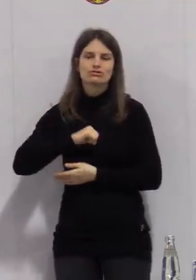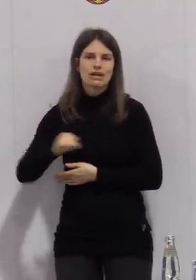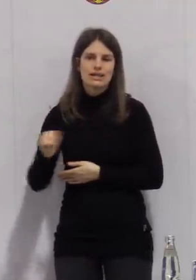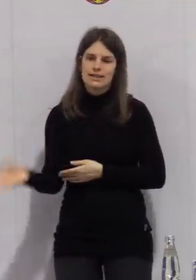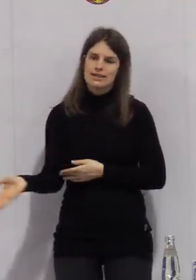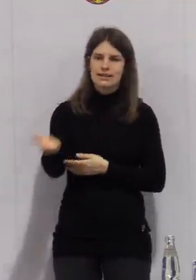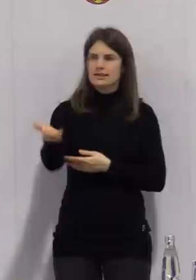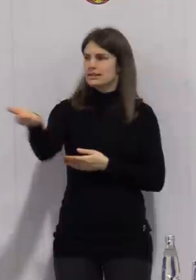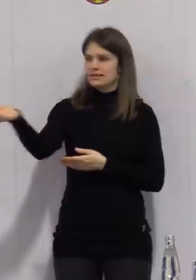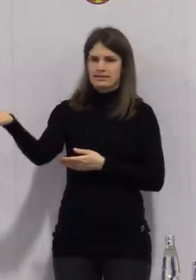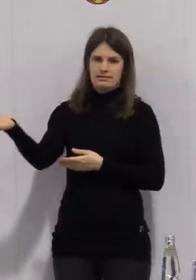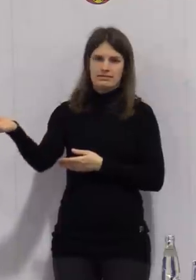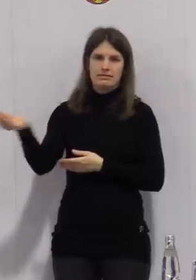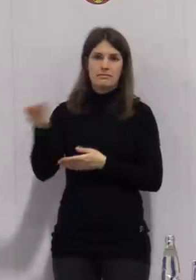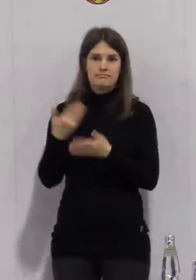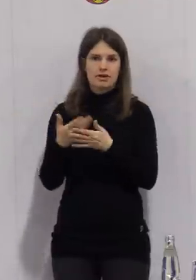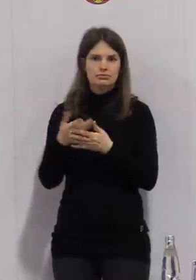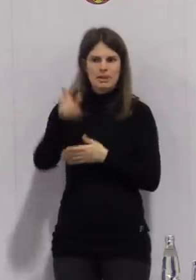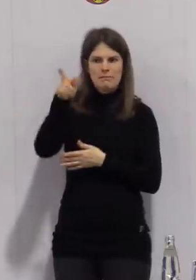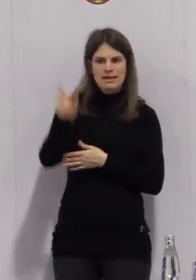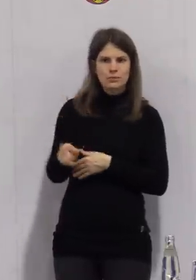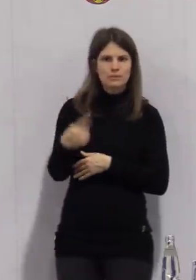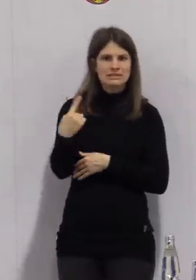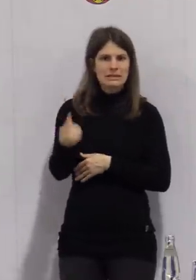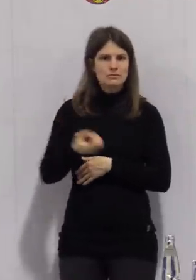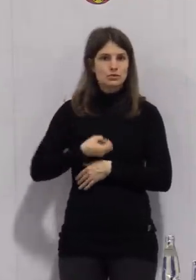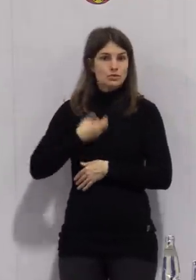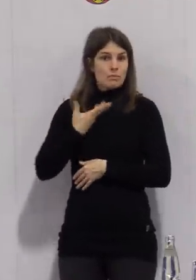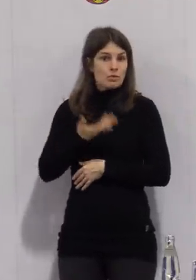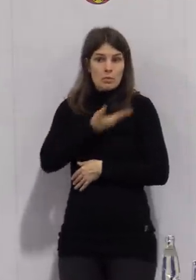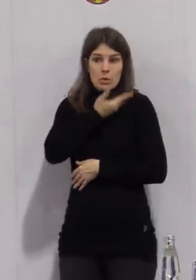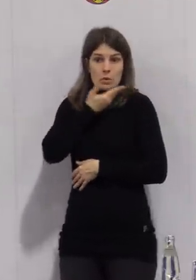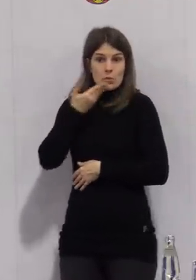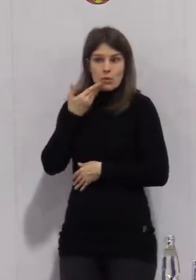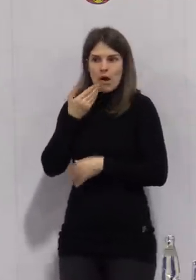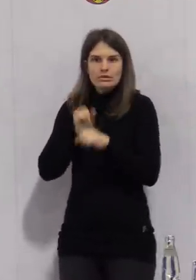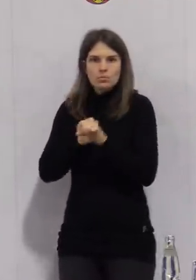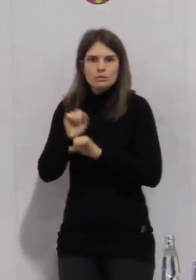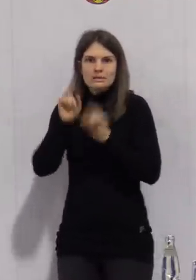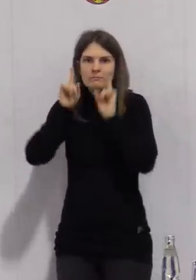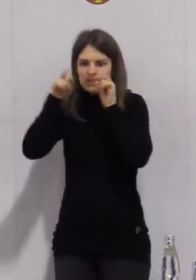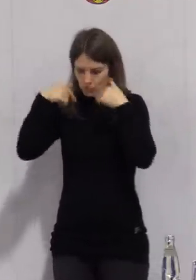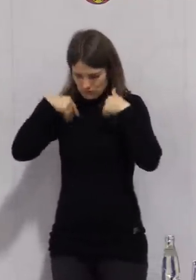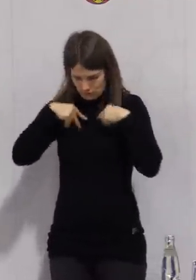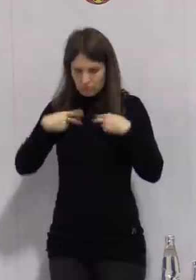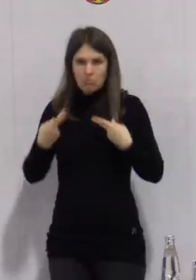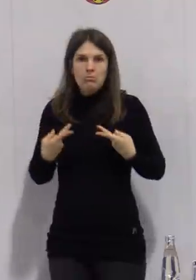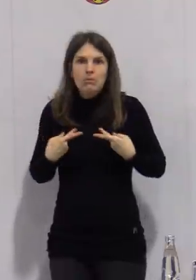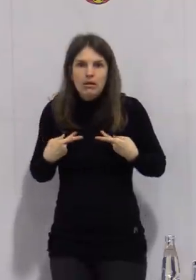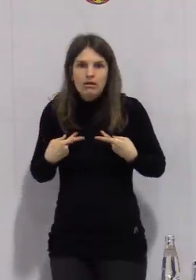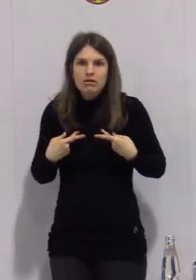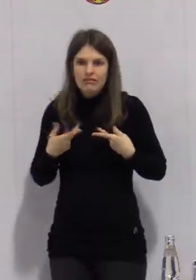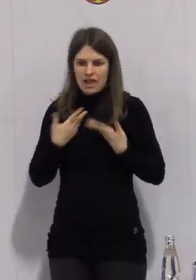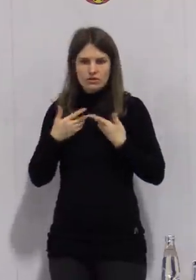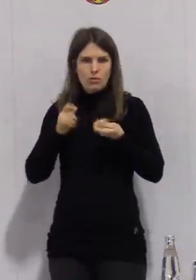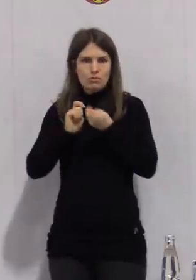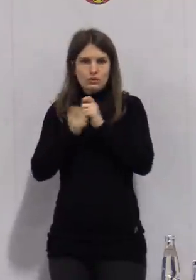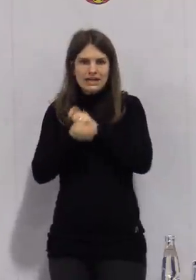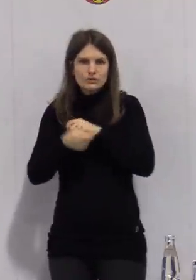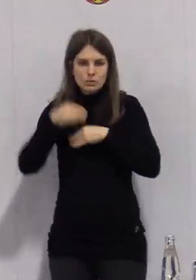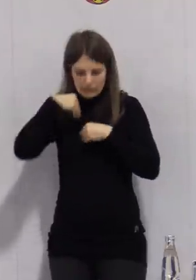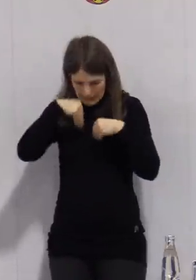Personen ohne Krankheitssymptome ausfindig zu machen, die das Virus und vor allen Dingen auch mutierte Varianten